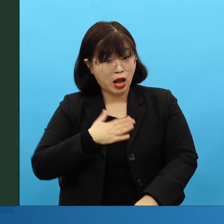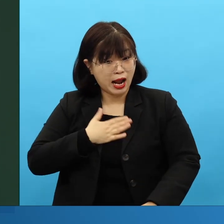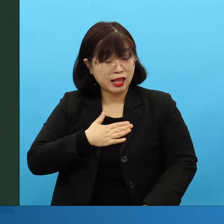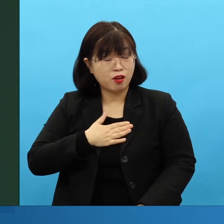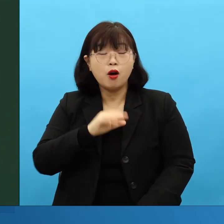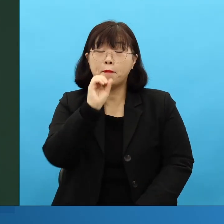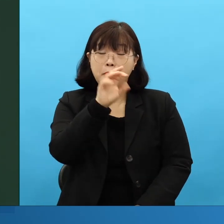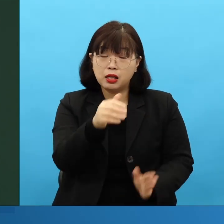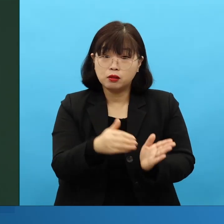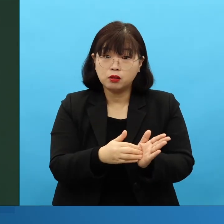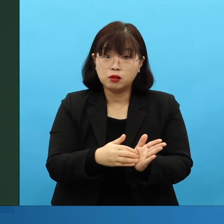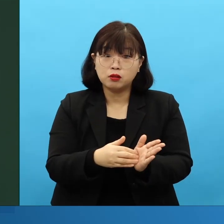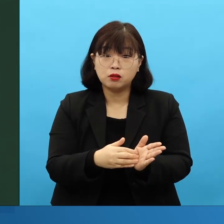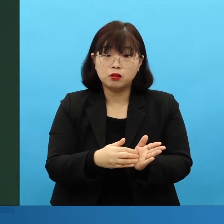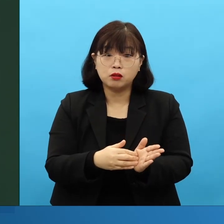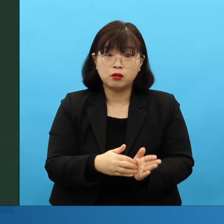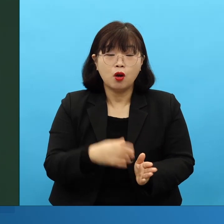갔다가 상황이 안 좋으면, 가지마.